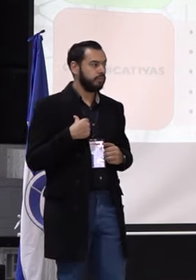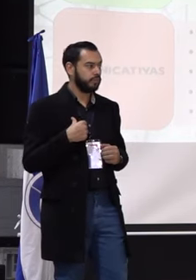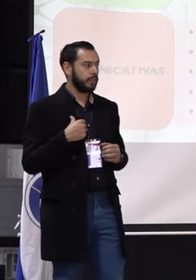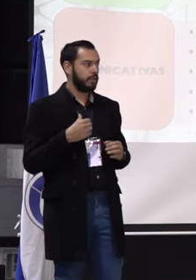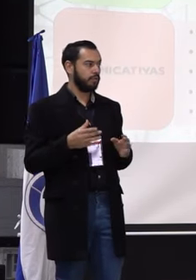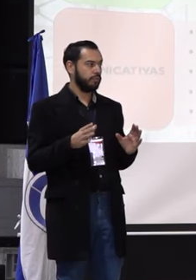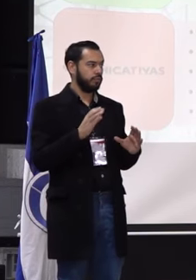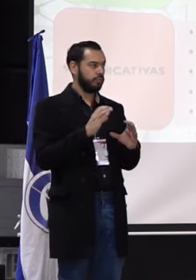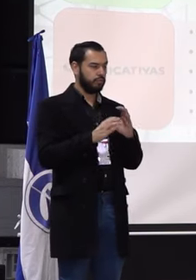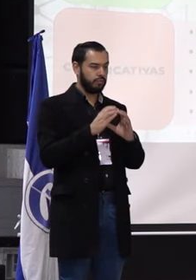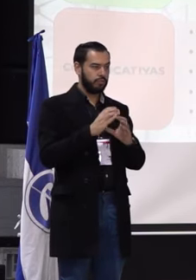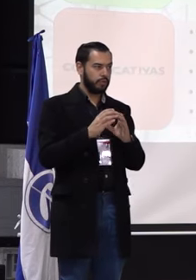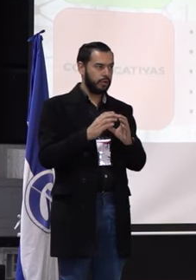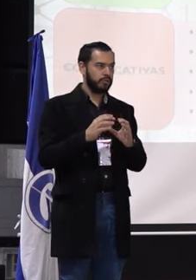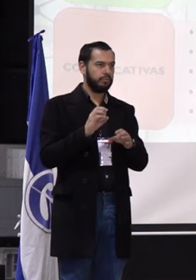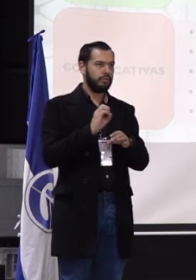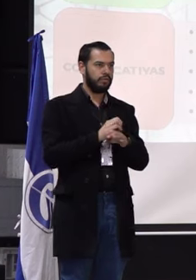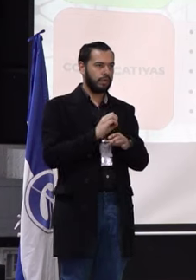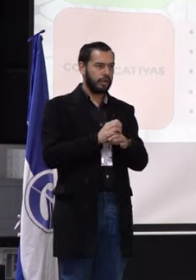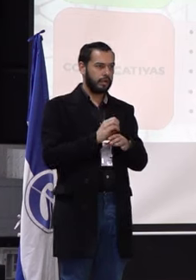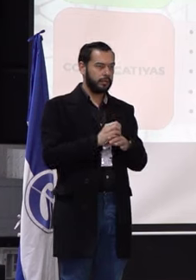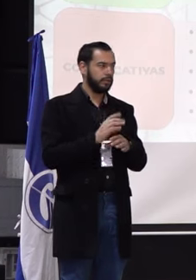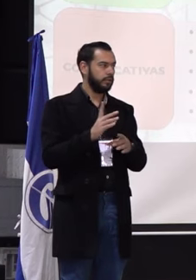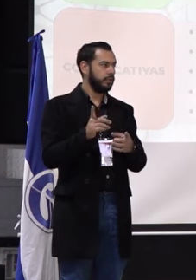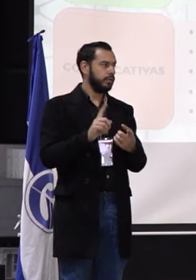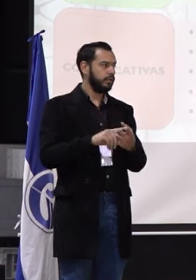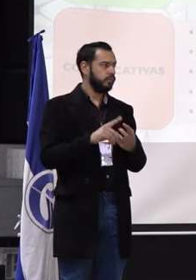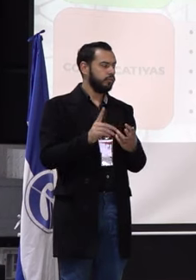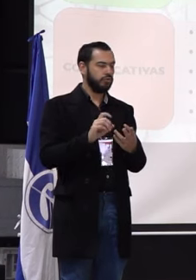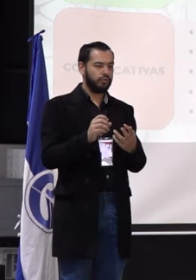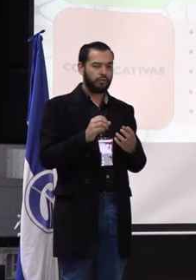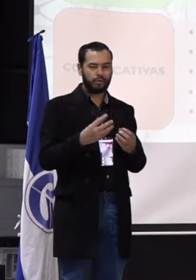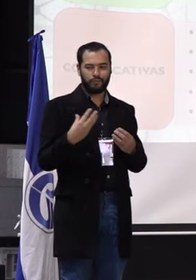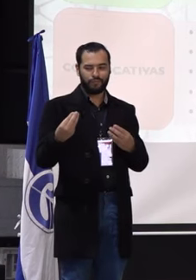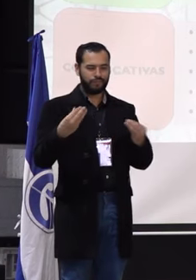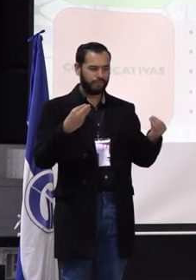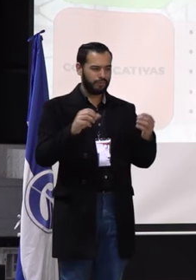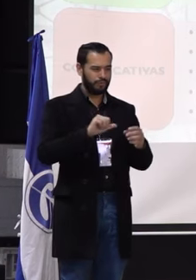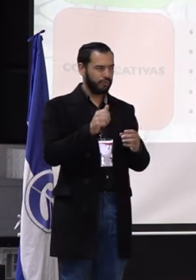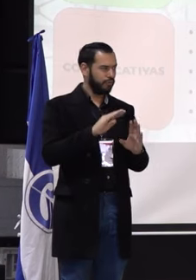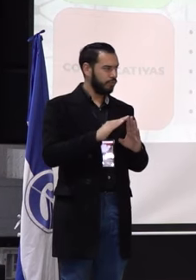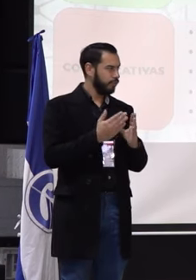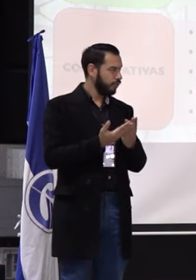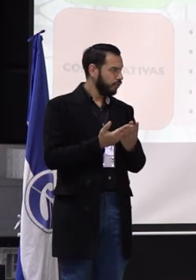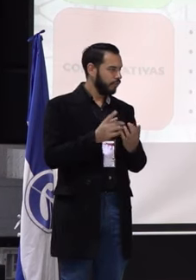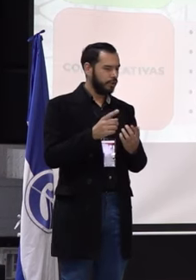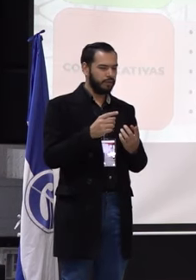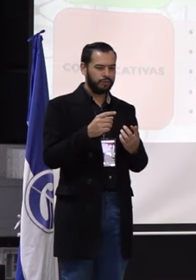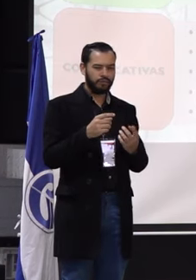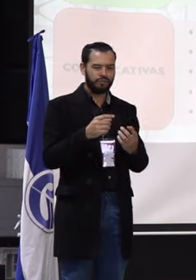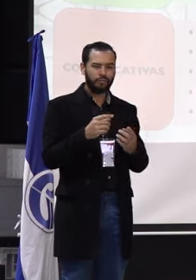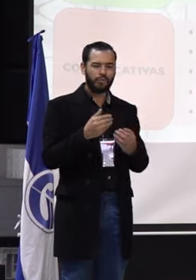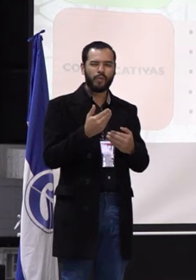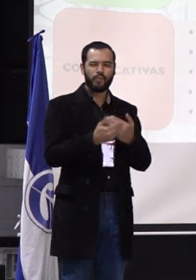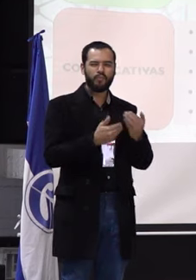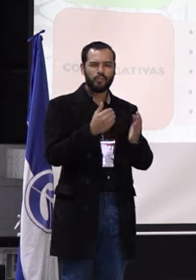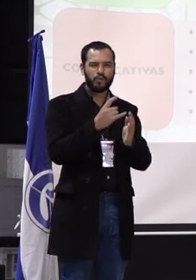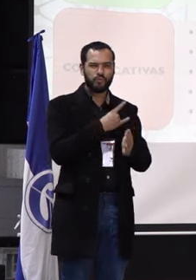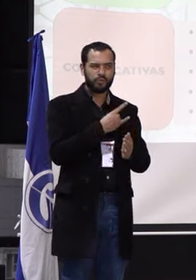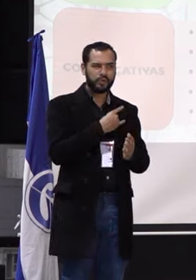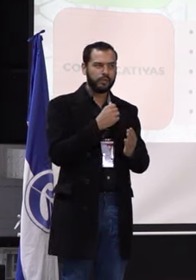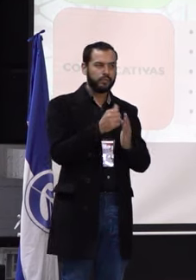comunicación con organismos e instituciones externas para vincularnos en proyectos de investigación, becas, de